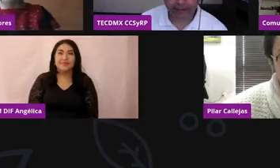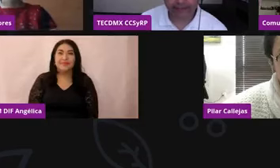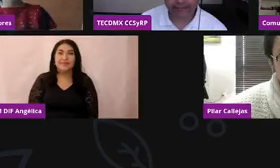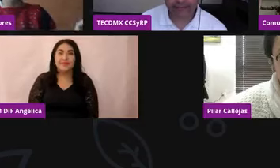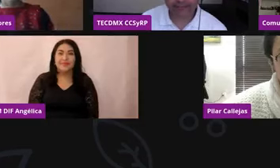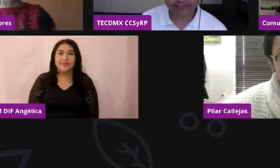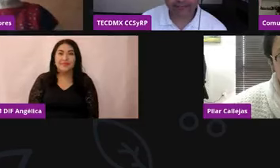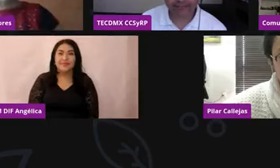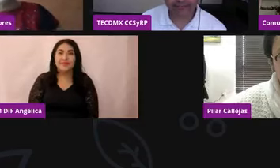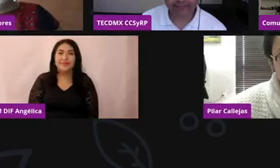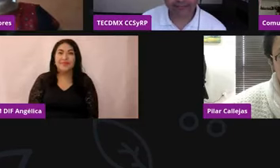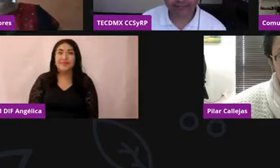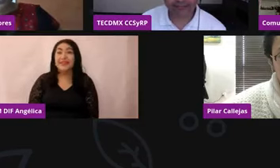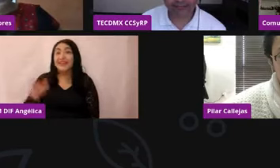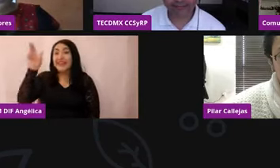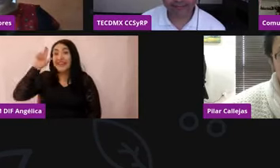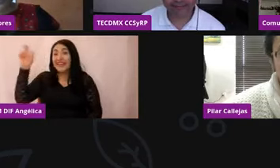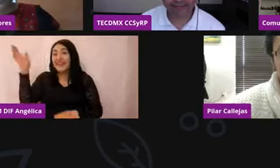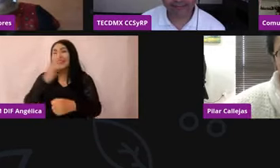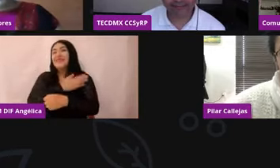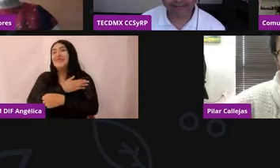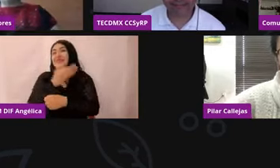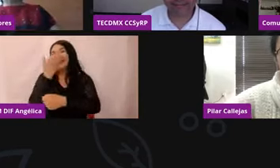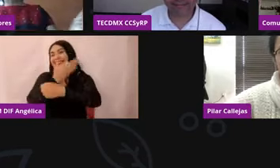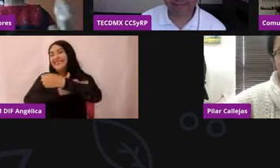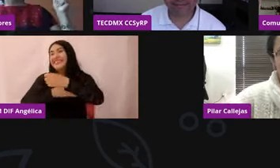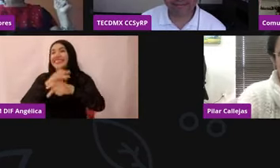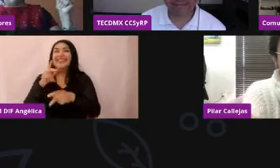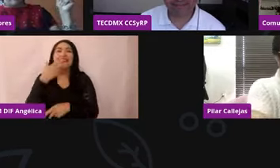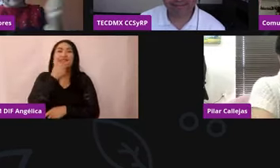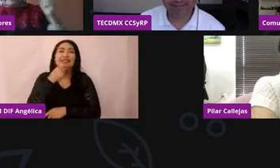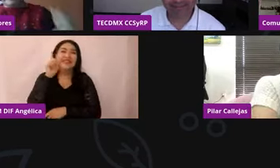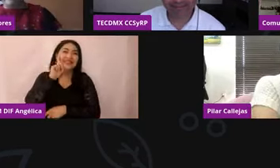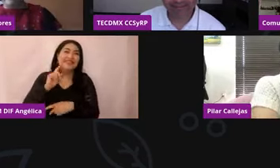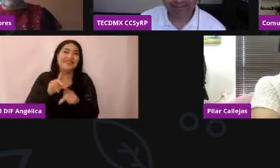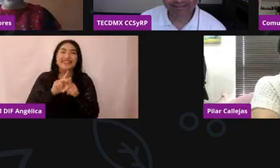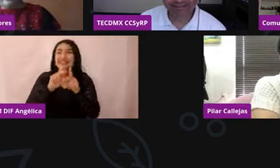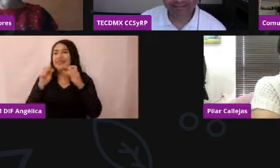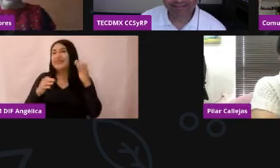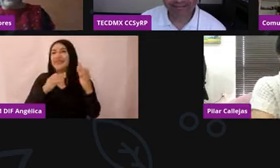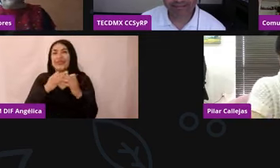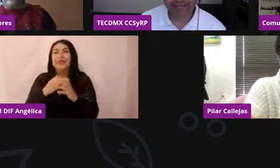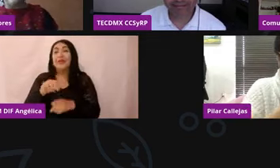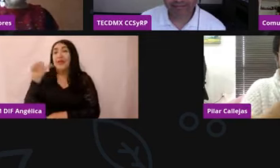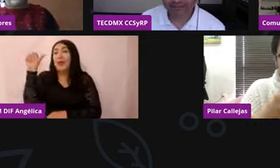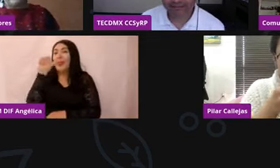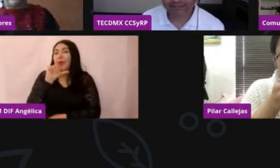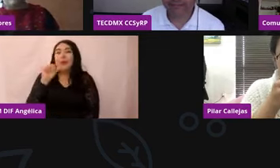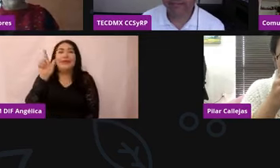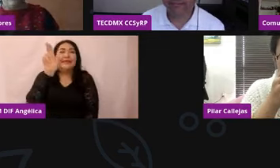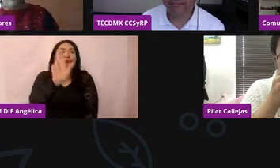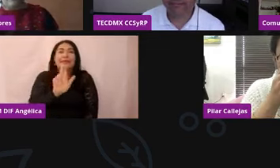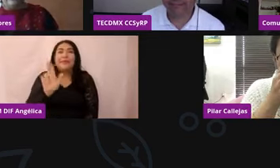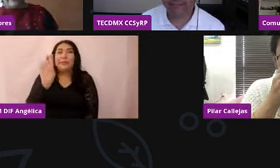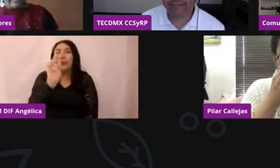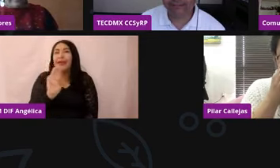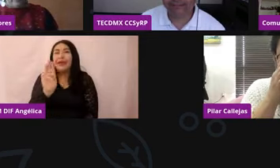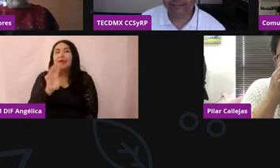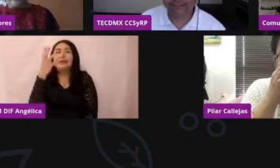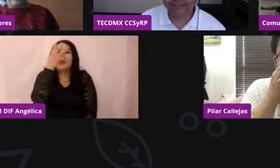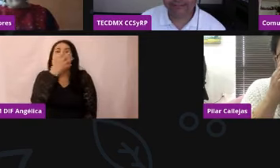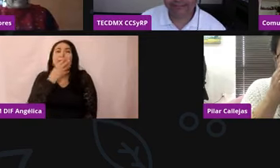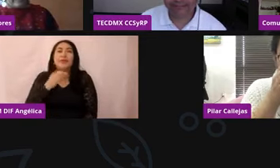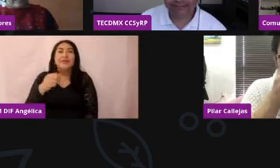Muy buenas tardes, tengan todas y todos ustedes en este hermosísimo miércoles 7 de julio.